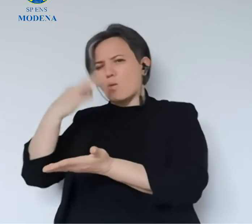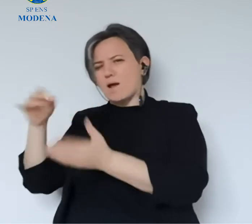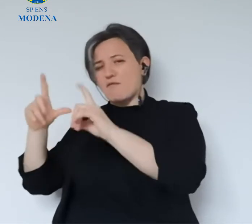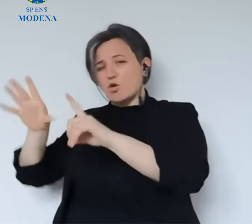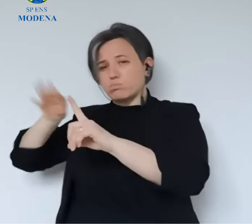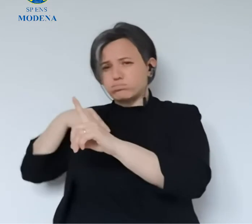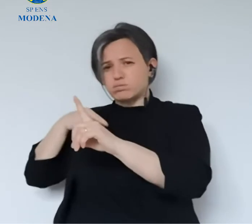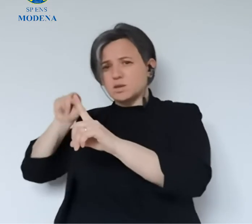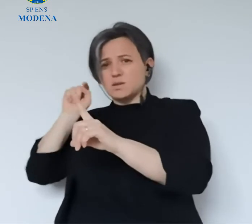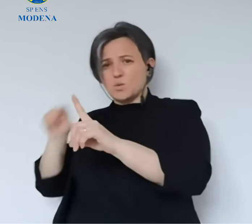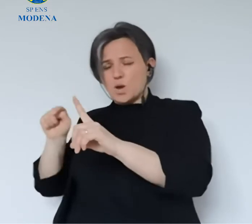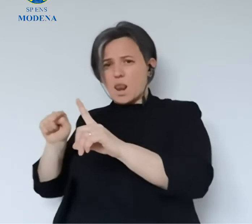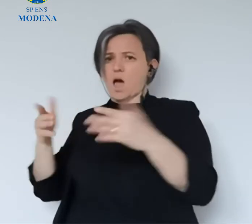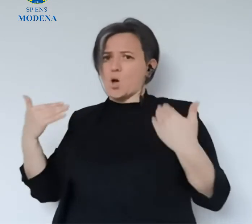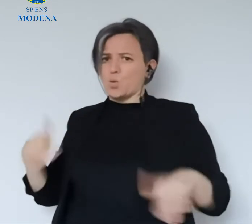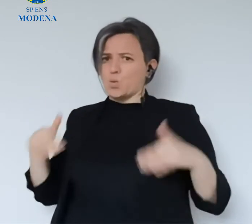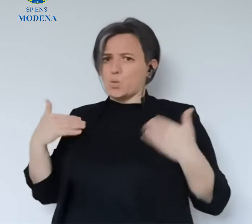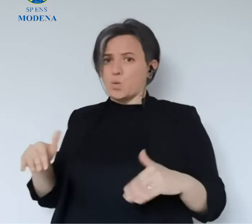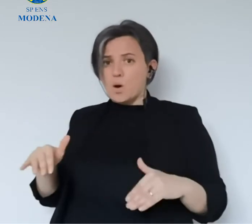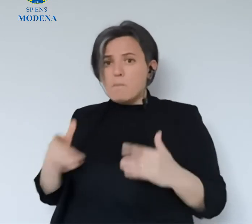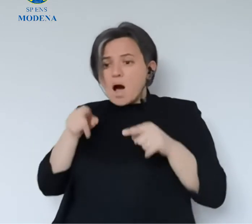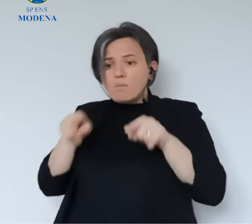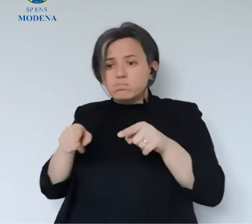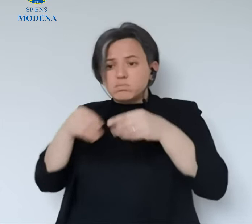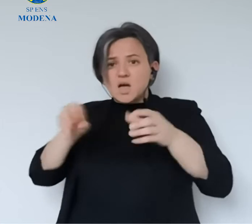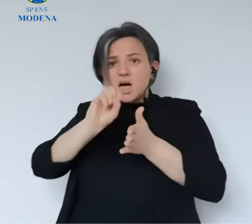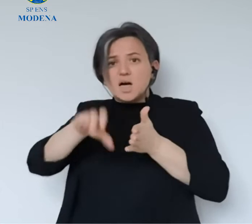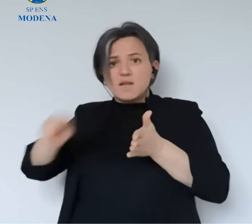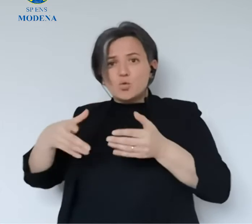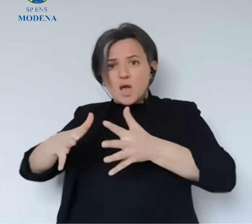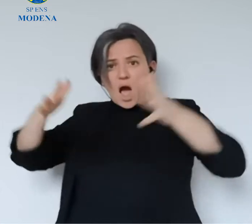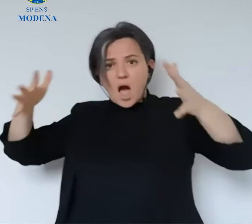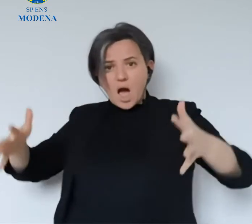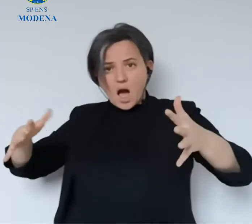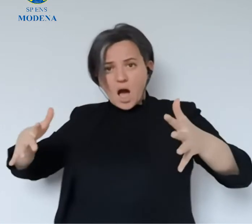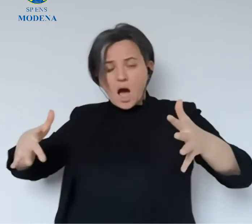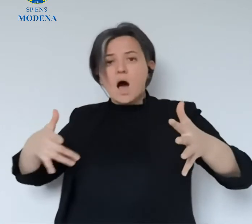Sbrilanci, quando semplicemente questi rifiuti, se vuoi, te li vengono a ritirare a casa.